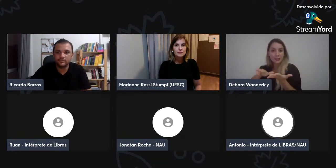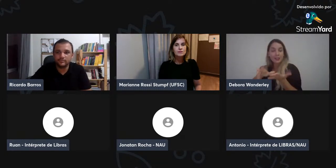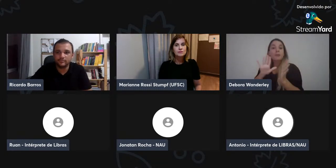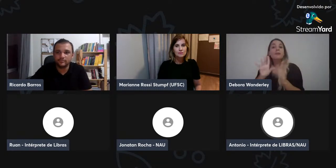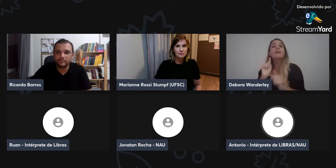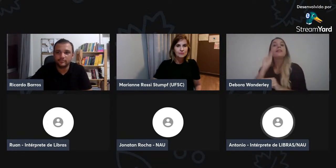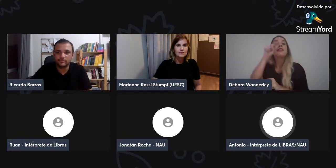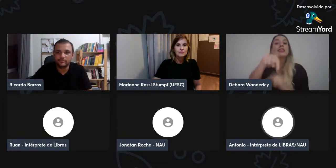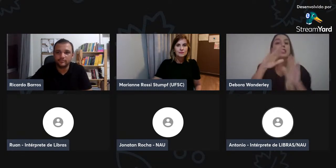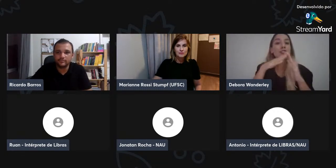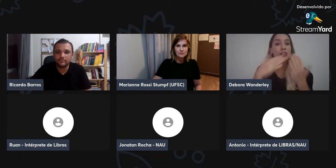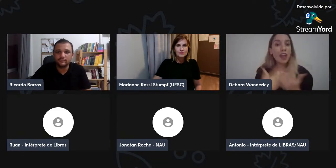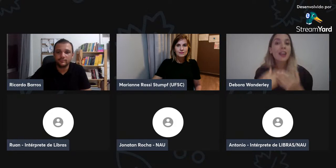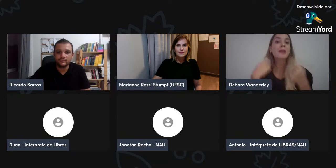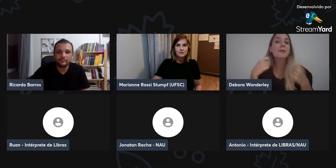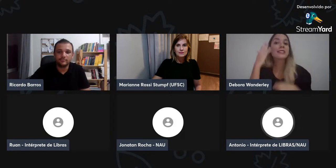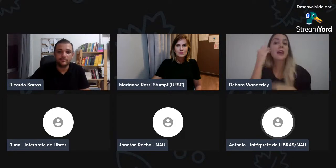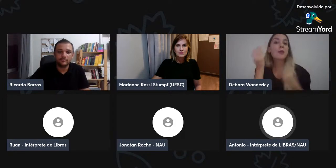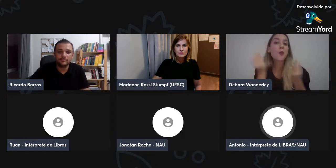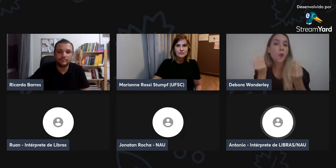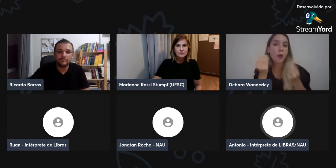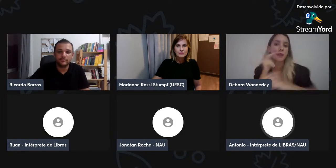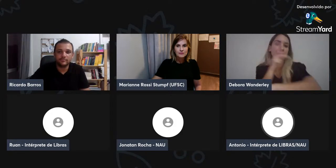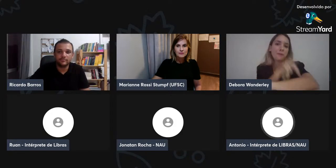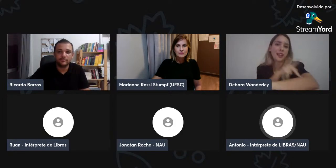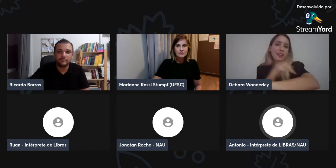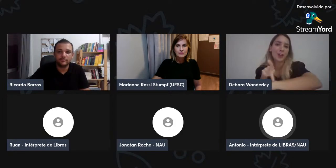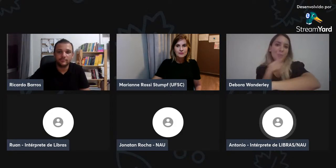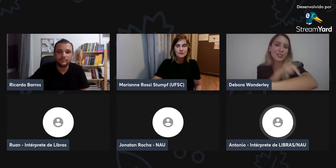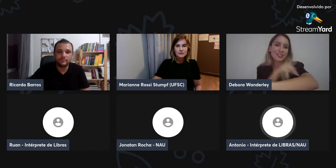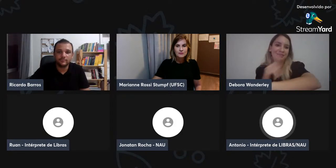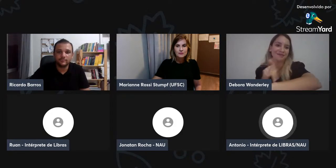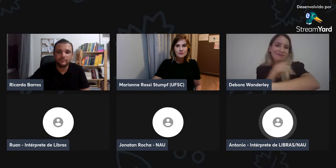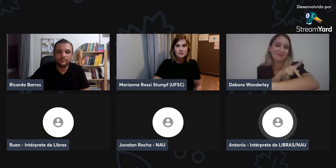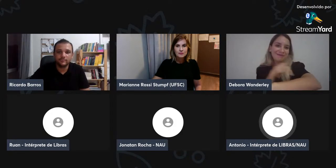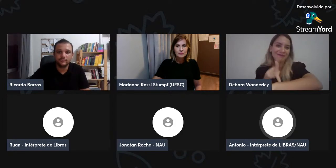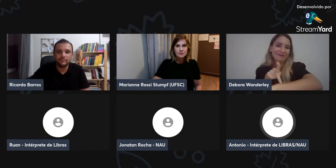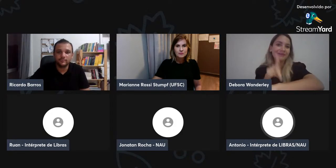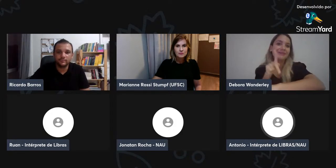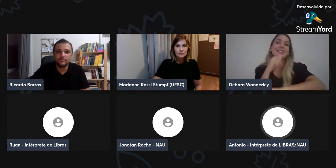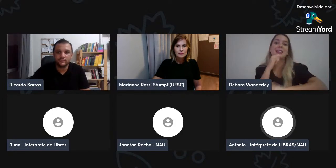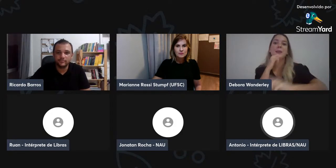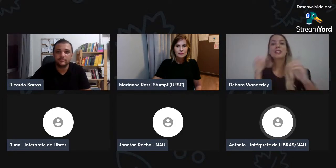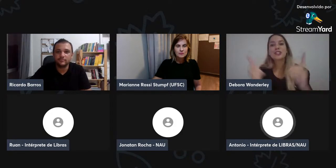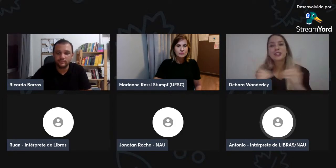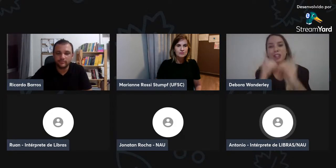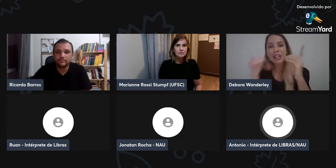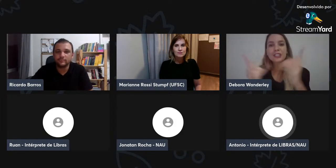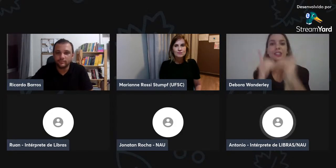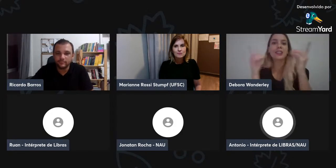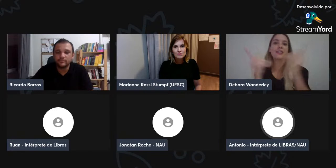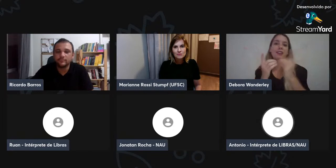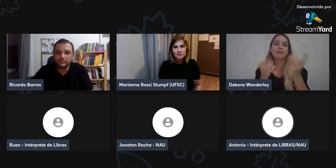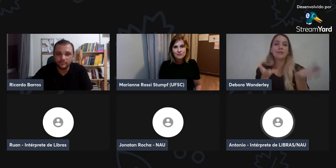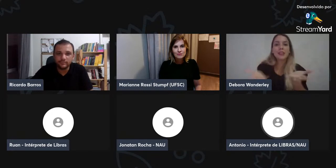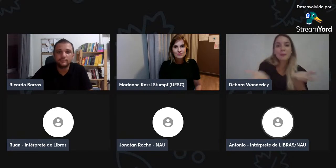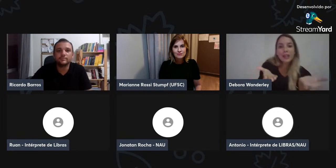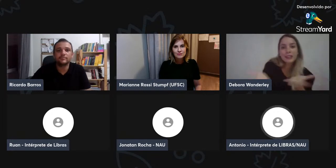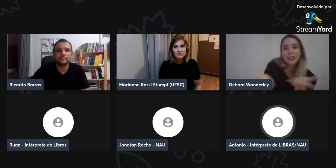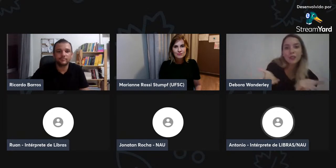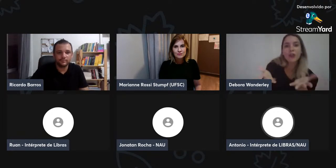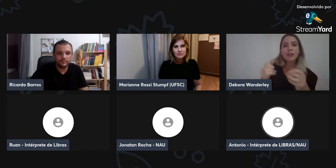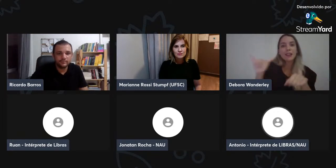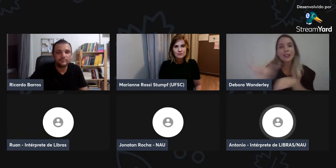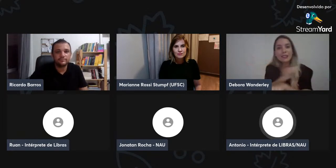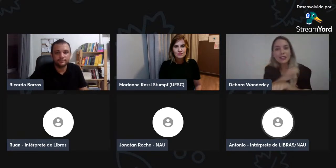escolas. Então, assim, digamos, eles sabem como os professores também de pedagogia são professores